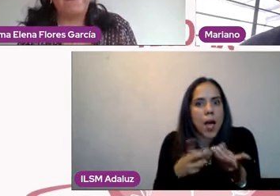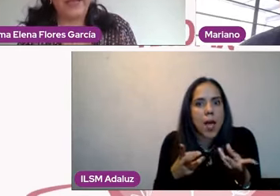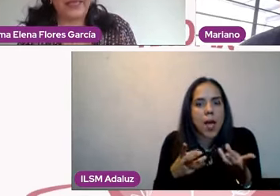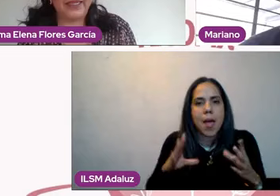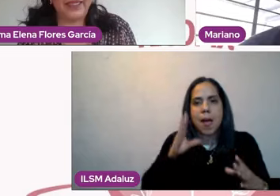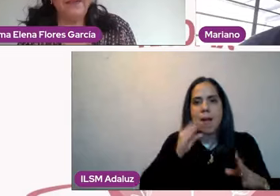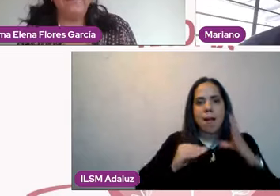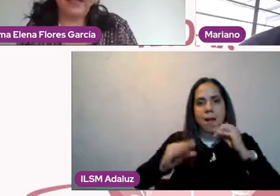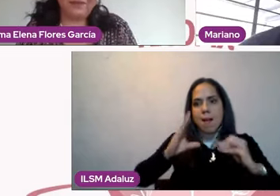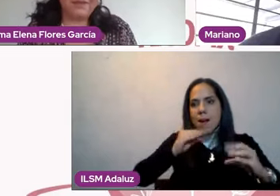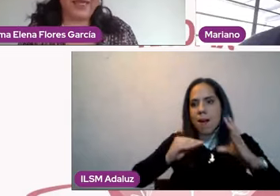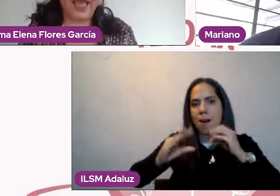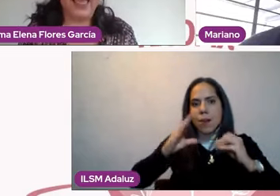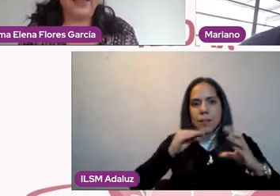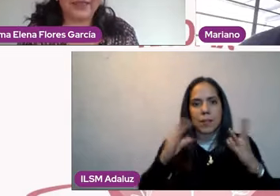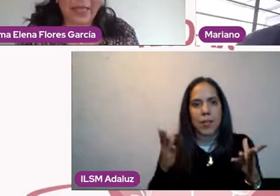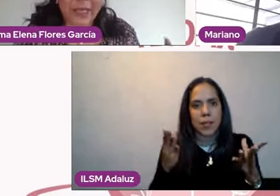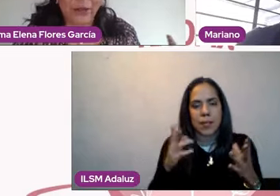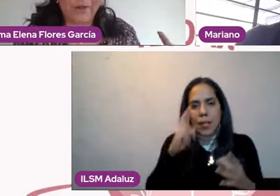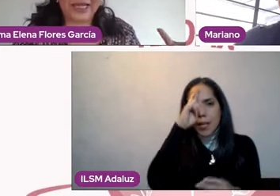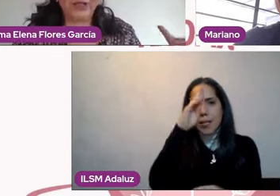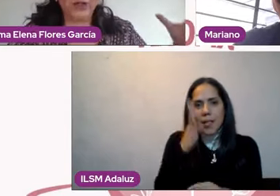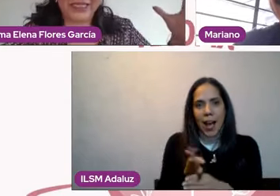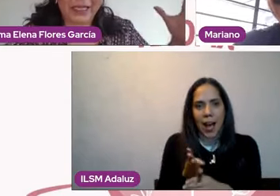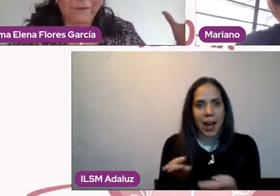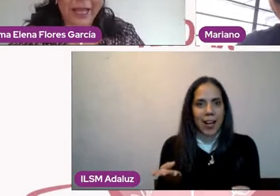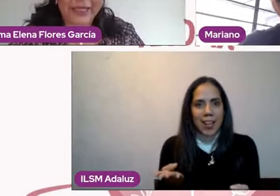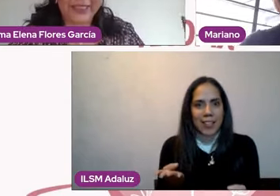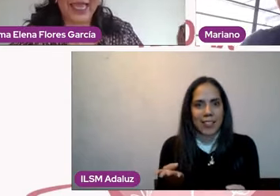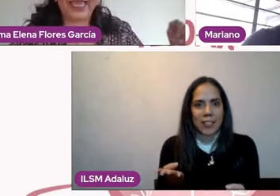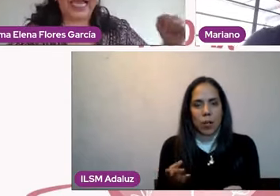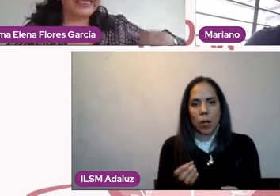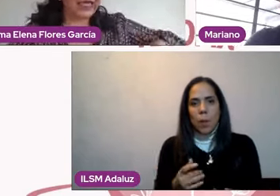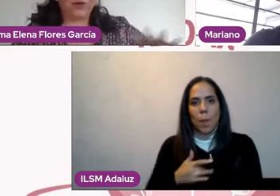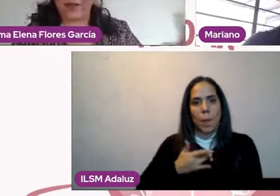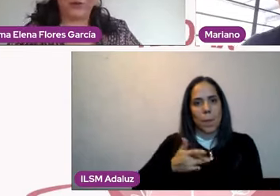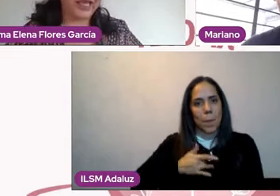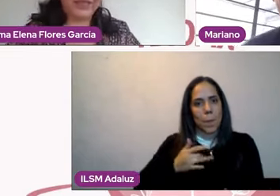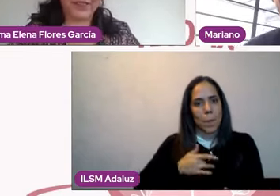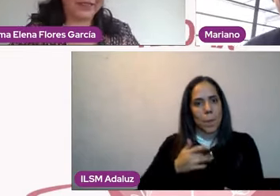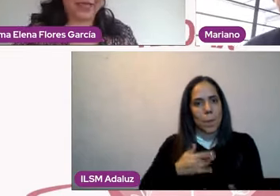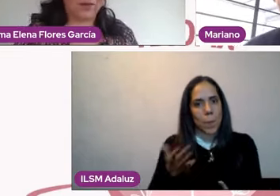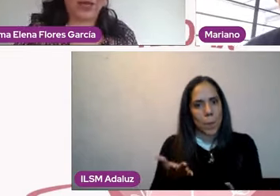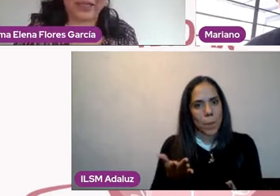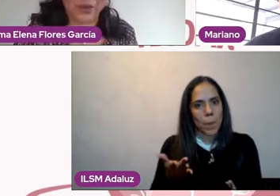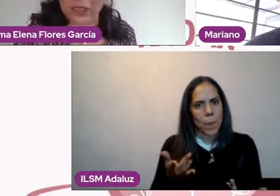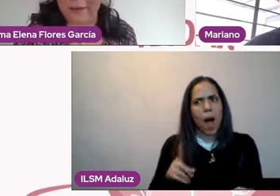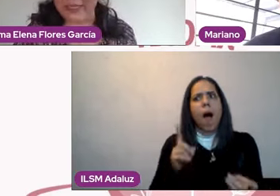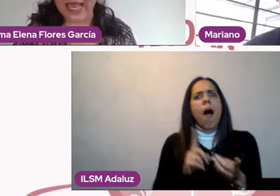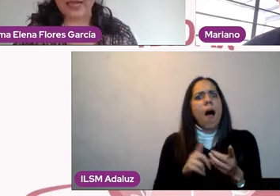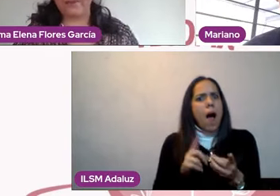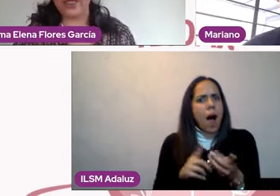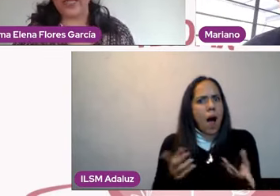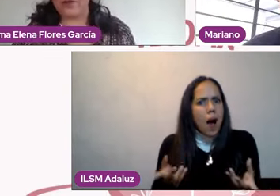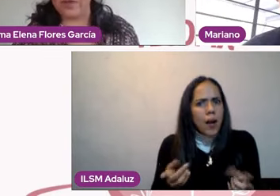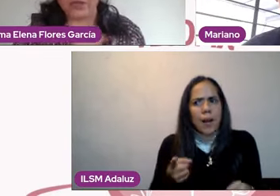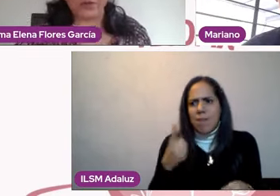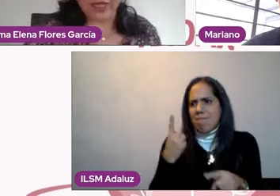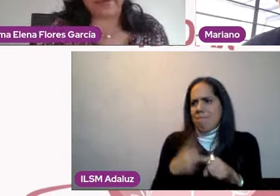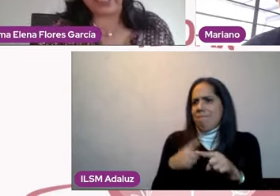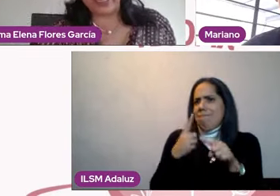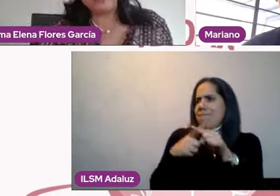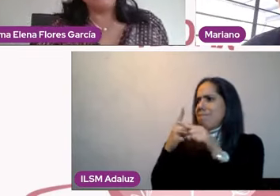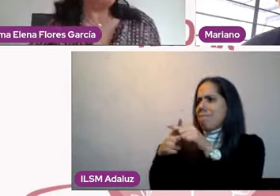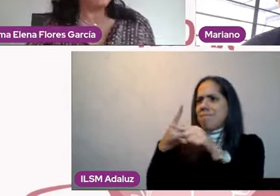¿Cómo se aprende? Fíjate, mi amiga, está bien, Mariano, desde Francia a esta hora, pues ya debe de estar como a las dos de la mañana, por allá